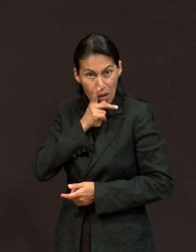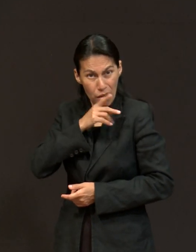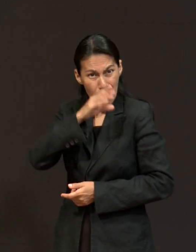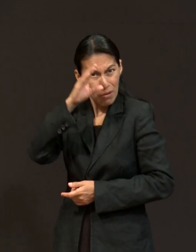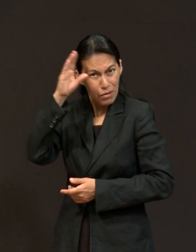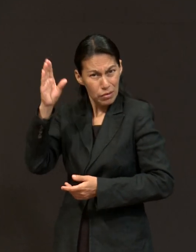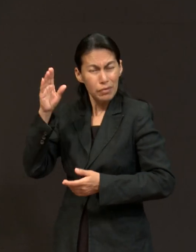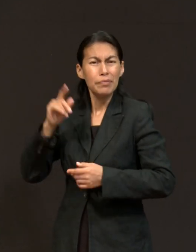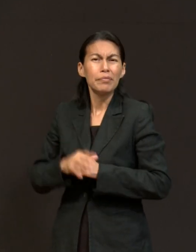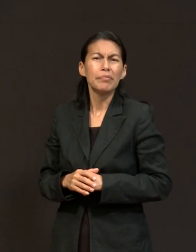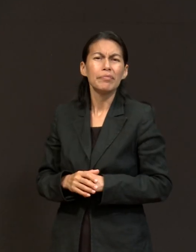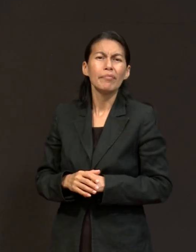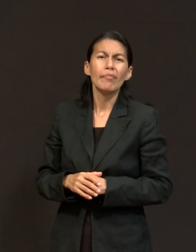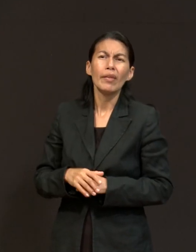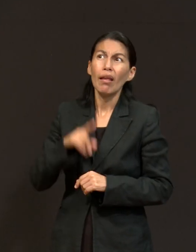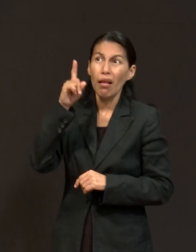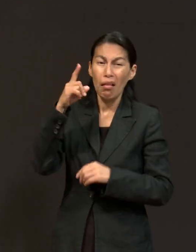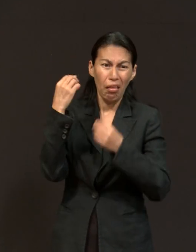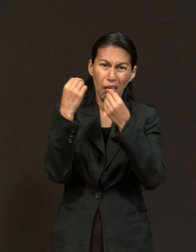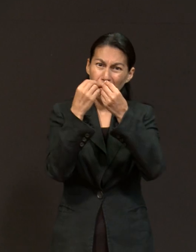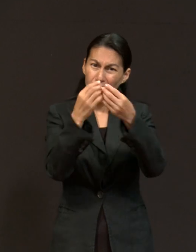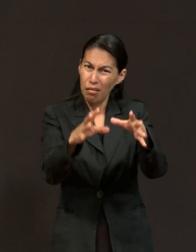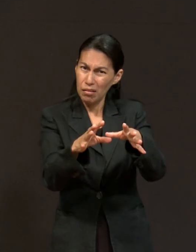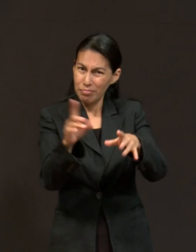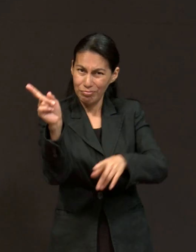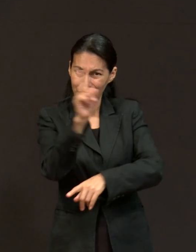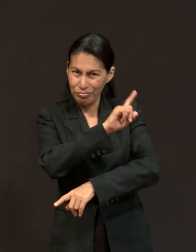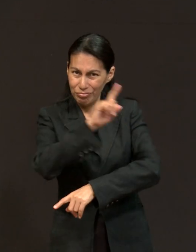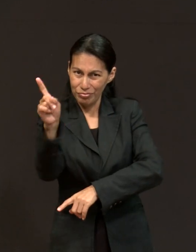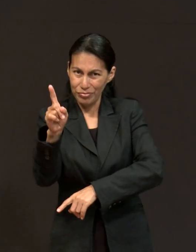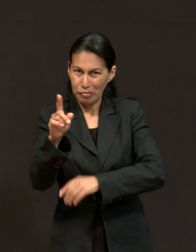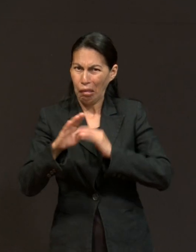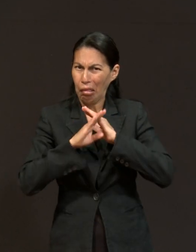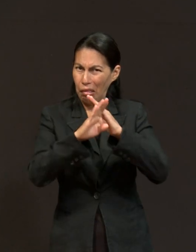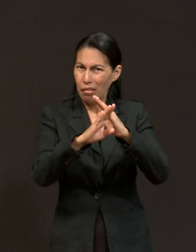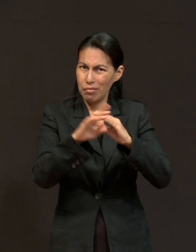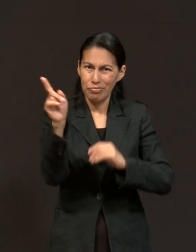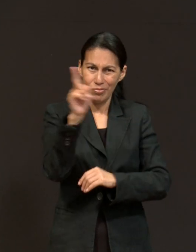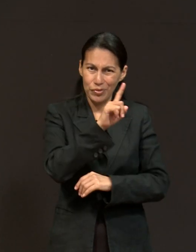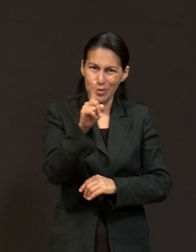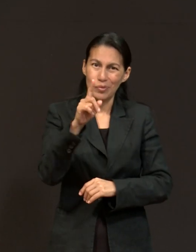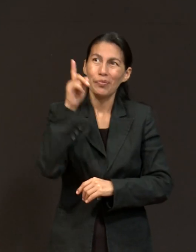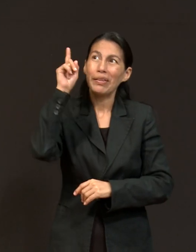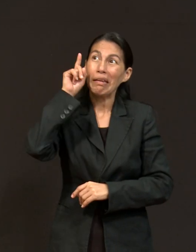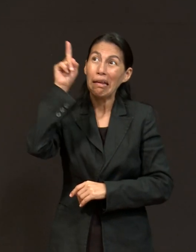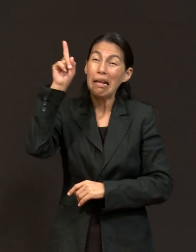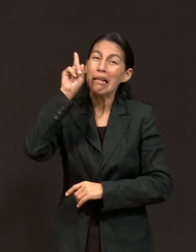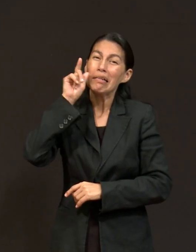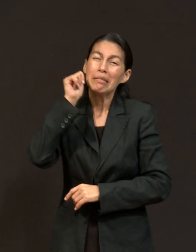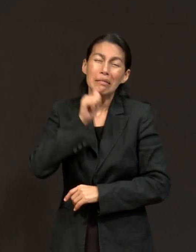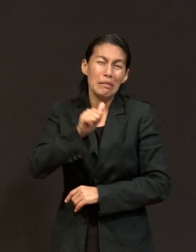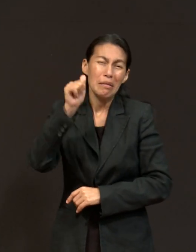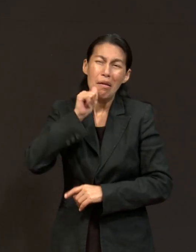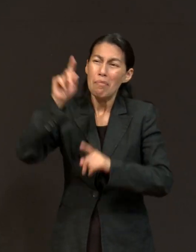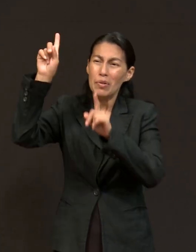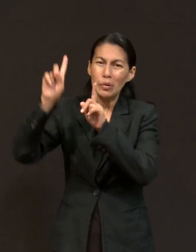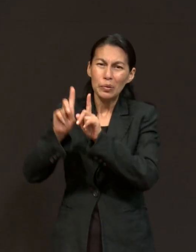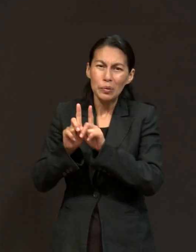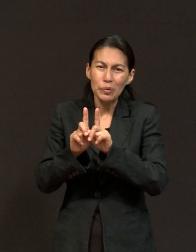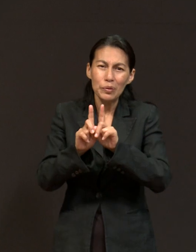No te dejará ni te desamparará. Contigo estará, contigo en la angustia, para que sientas la paz